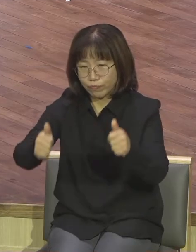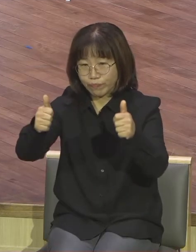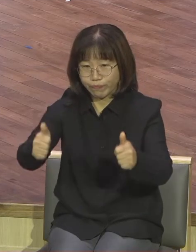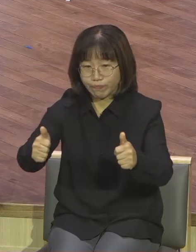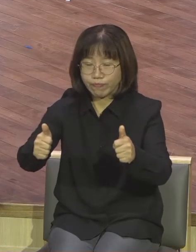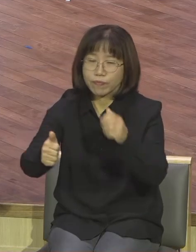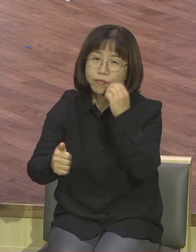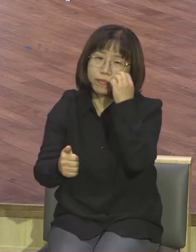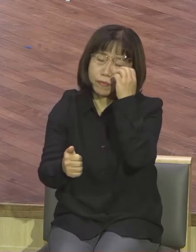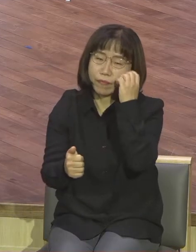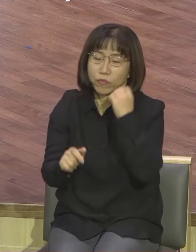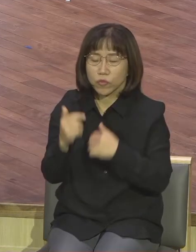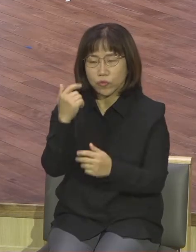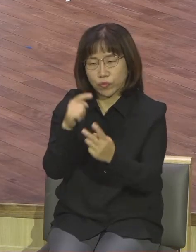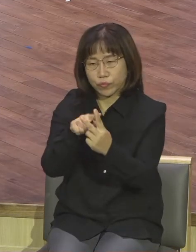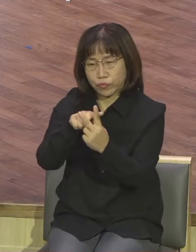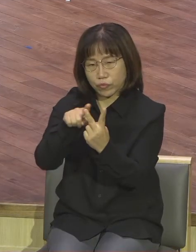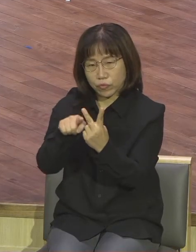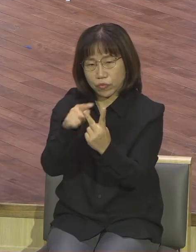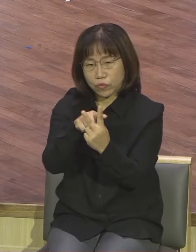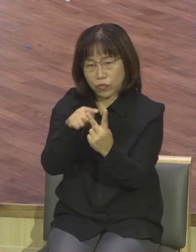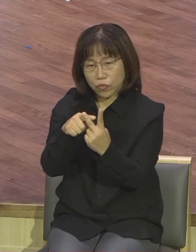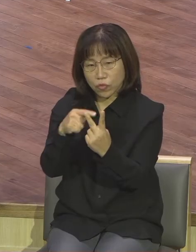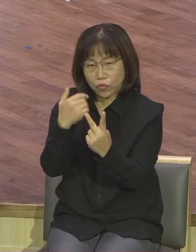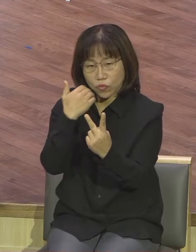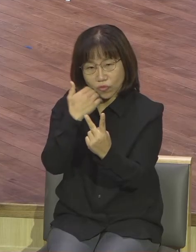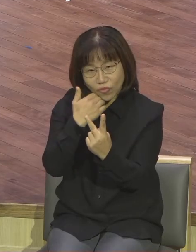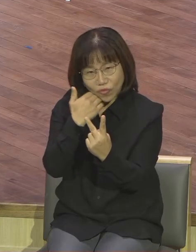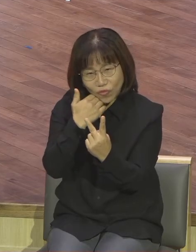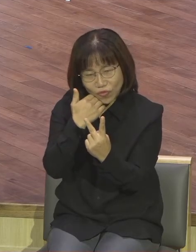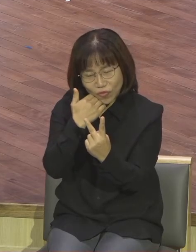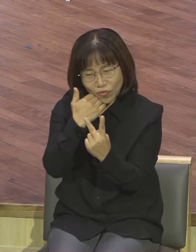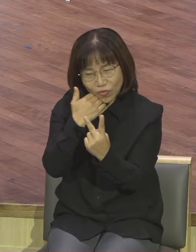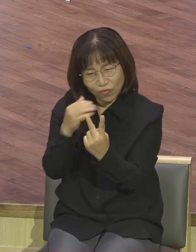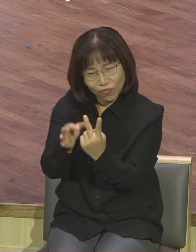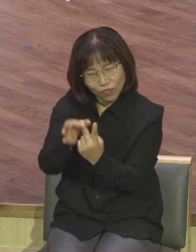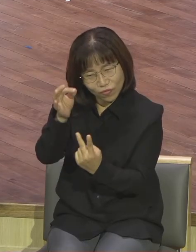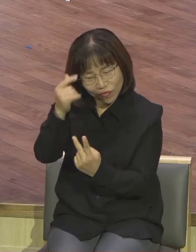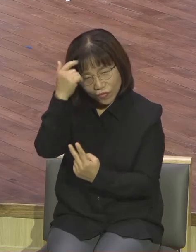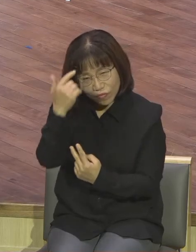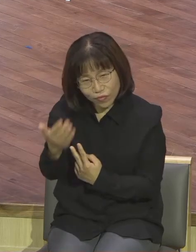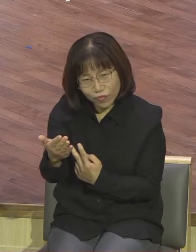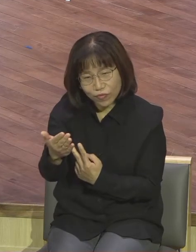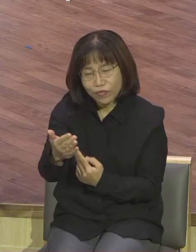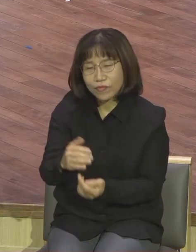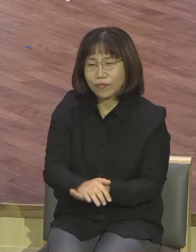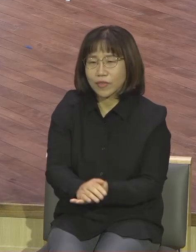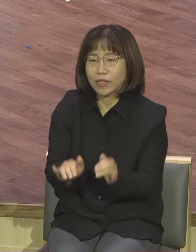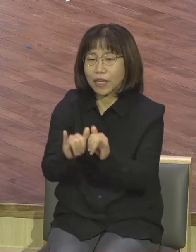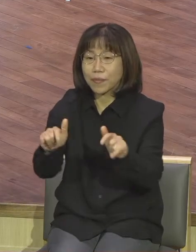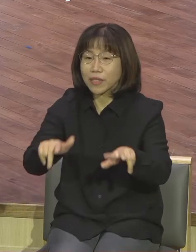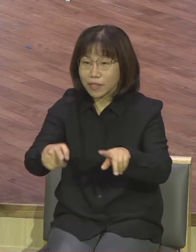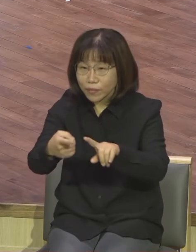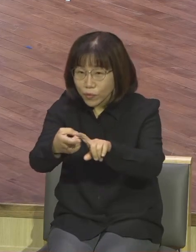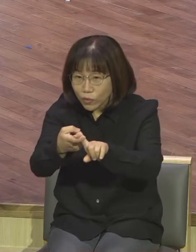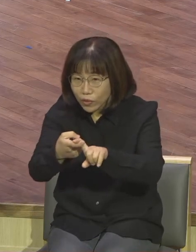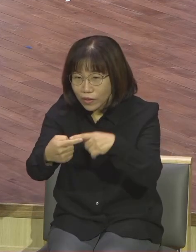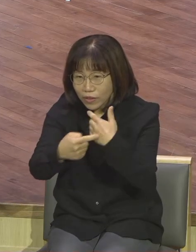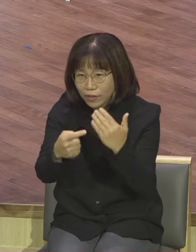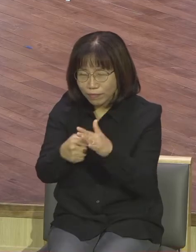후보가 국민의 선택을 그렇게 받느냐 여기에 관심이 쏠려 있습니다 이번